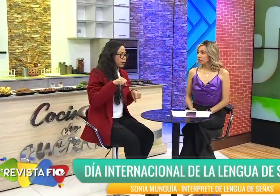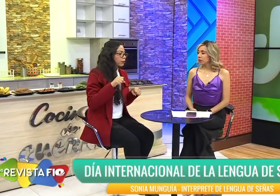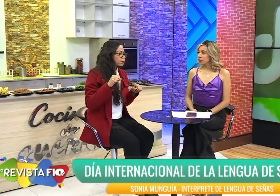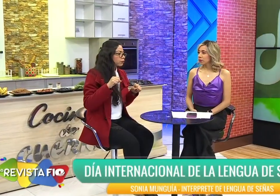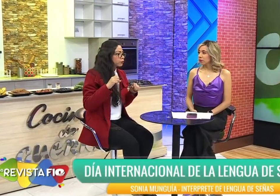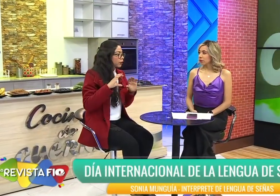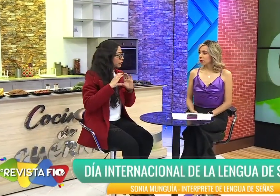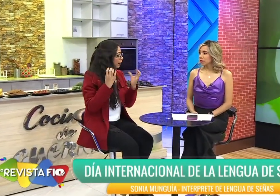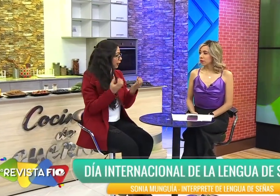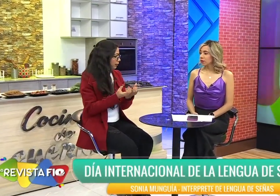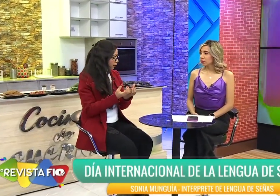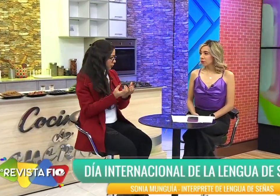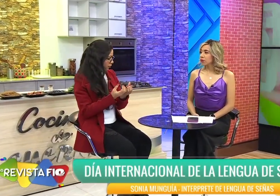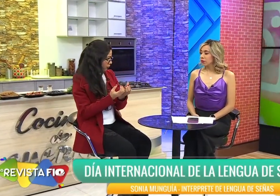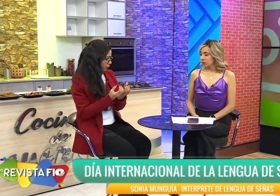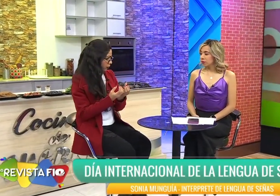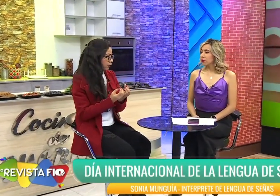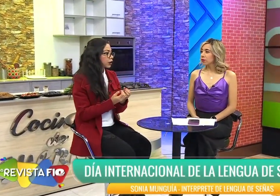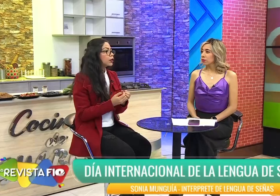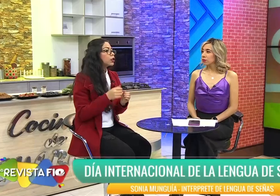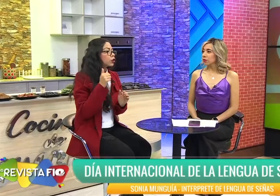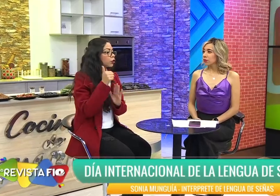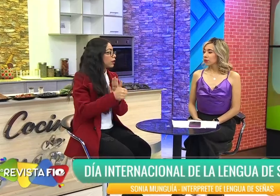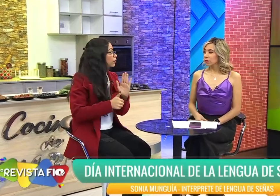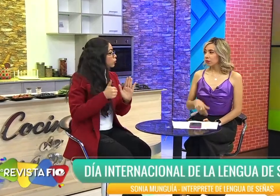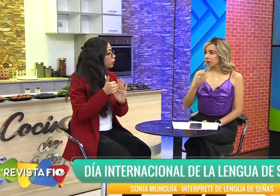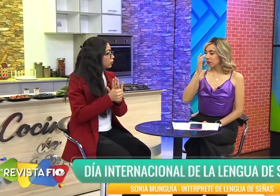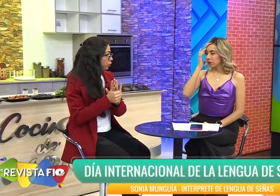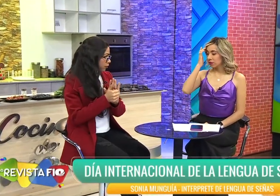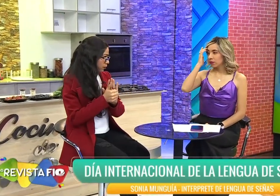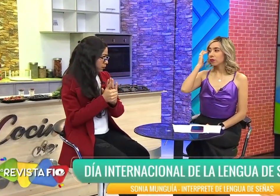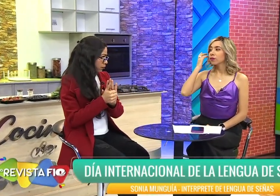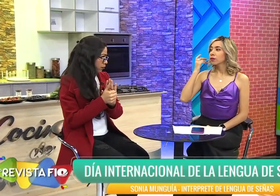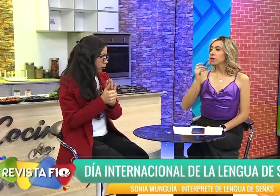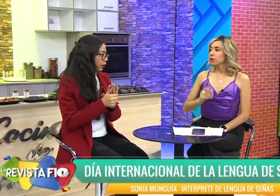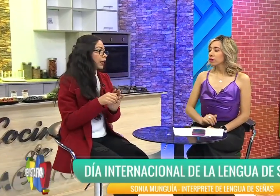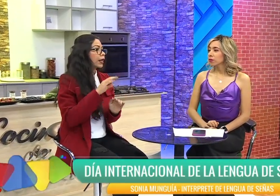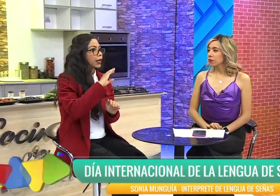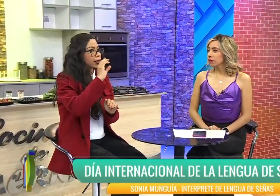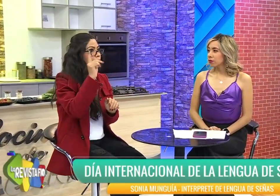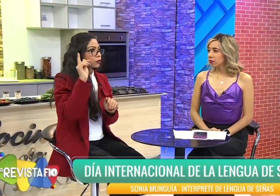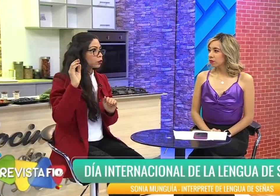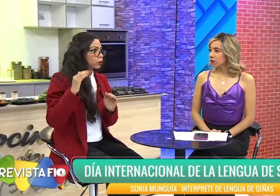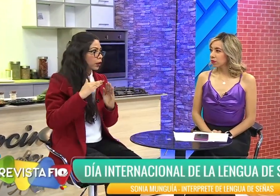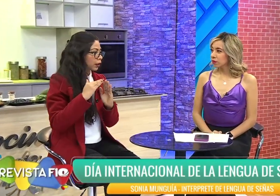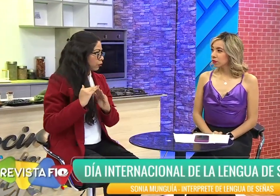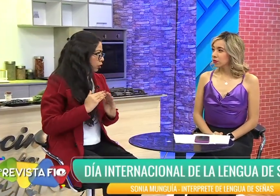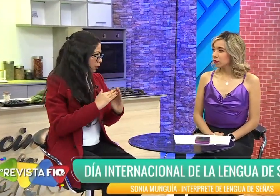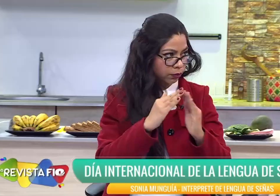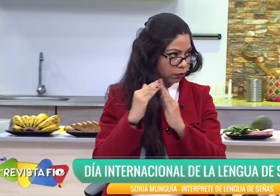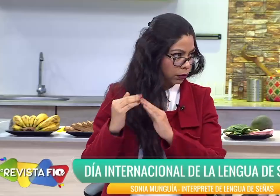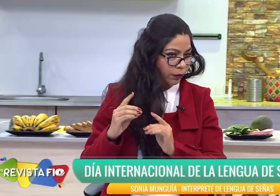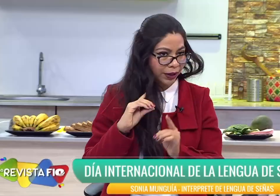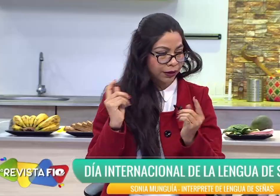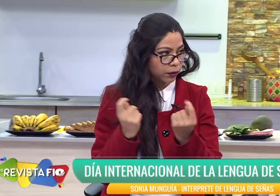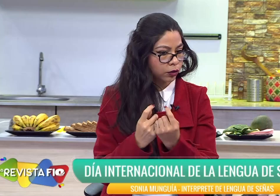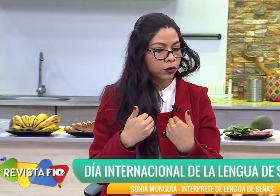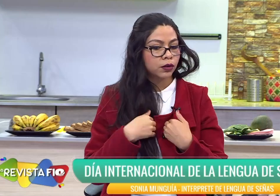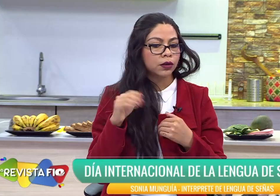pueden pasar clases, sí, con las asociaciones. O sea, cada ciudad o cada departamento tiene